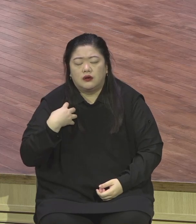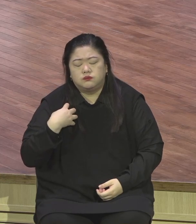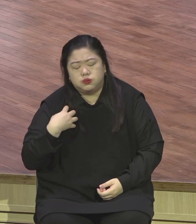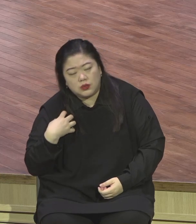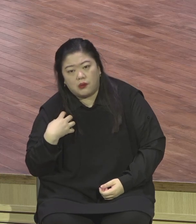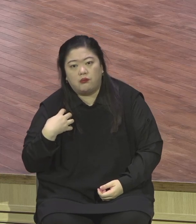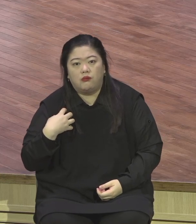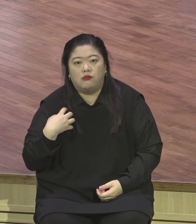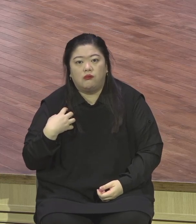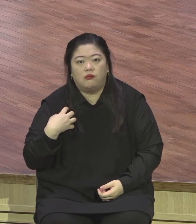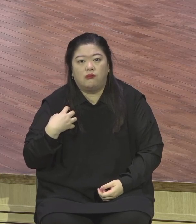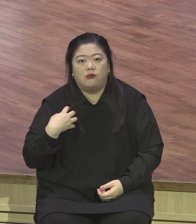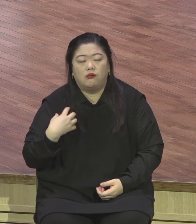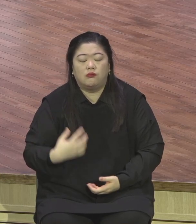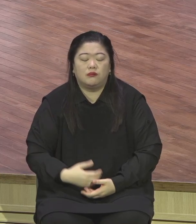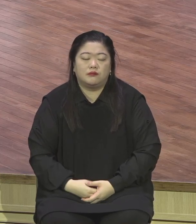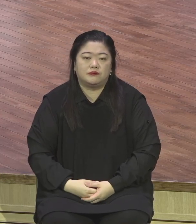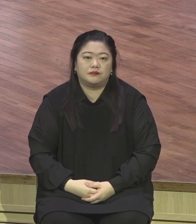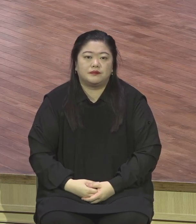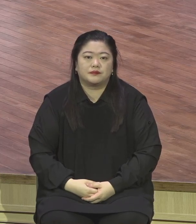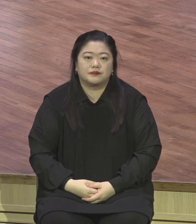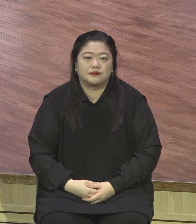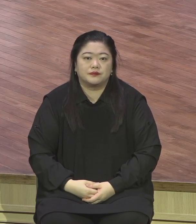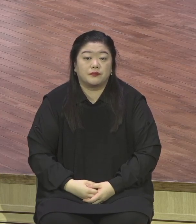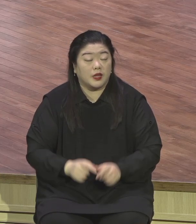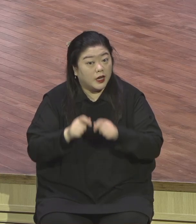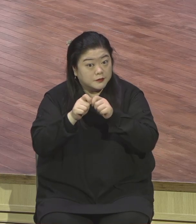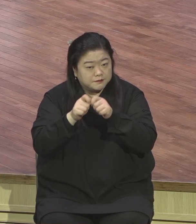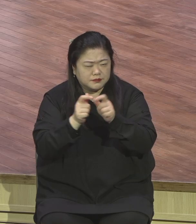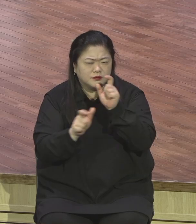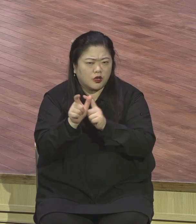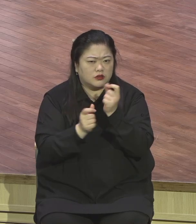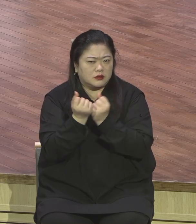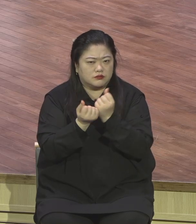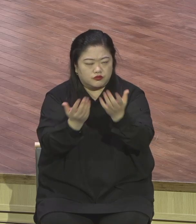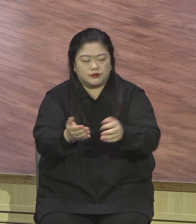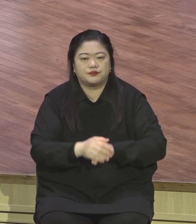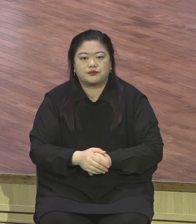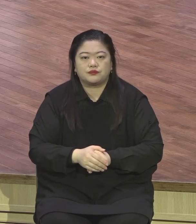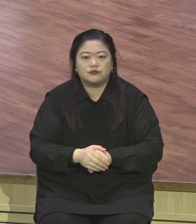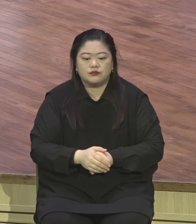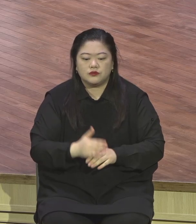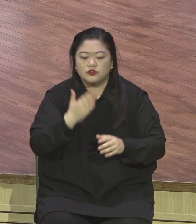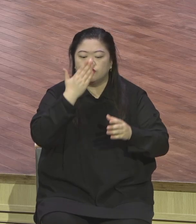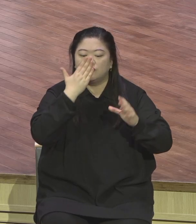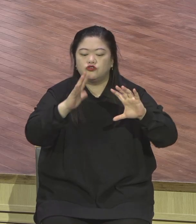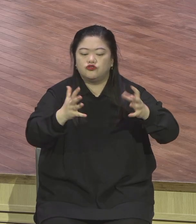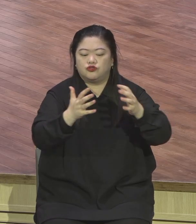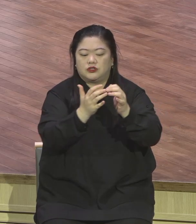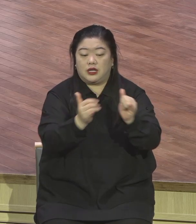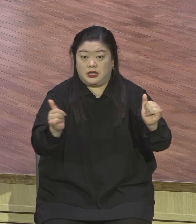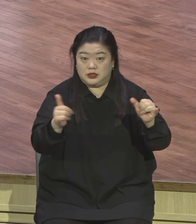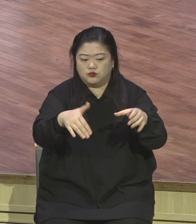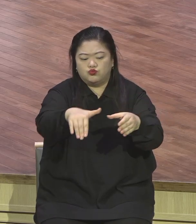오늘 말씀을 좀 더 사실적으로 이해하기 위해서 우리가 유대인들의 이 전통을 좀 이해해야 됩니다. 이들의